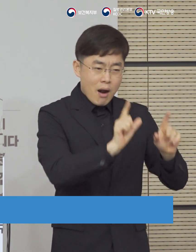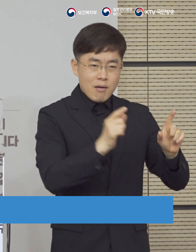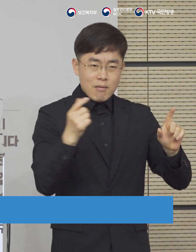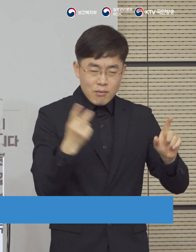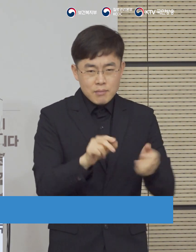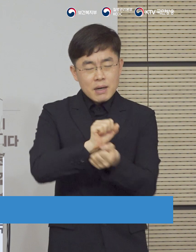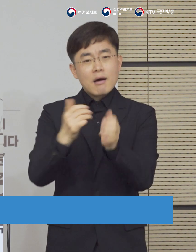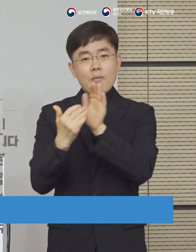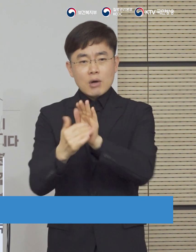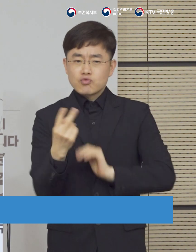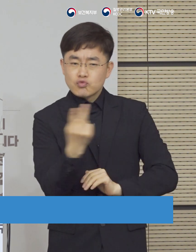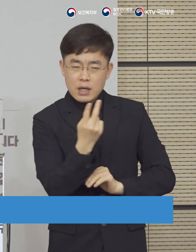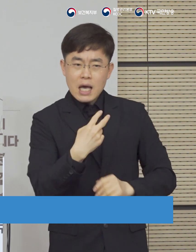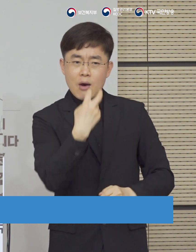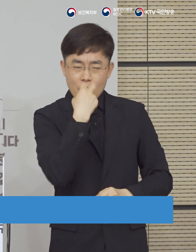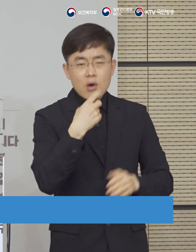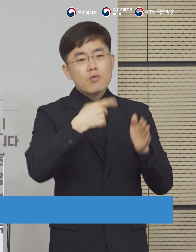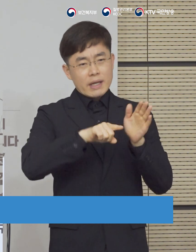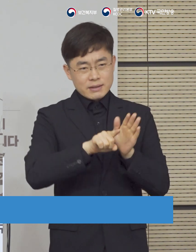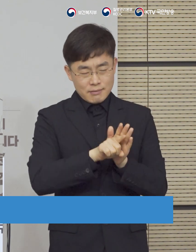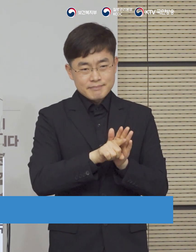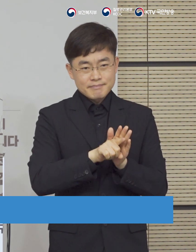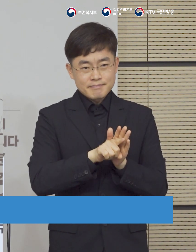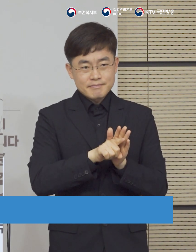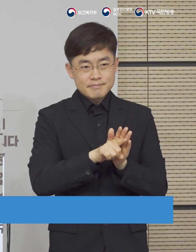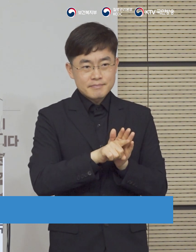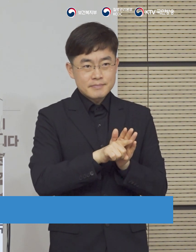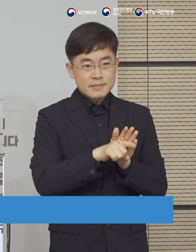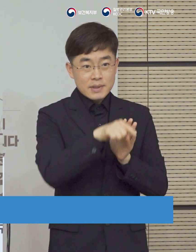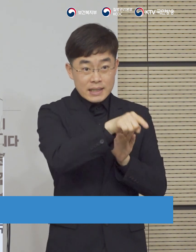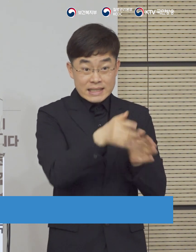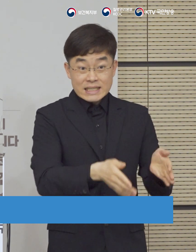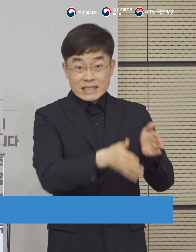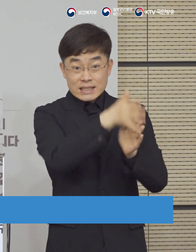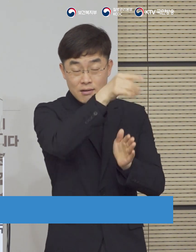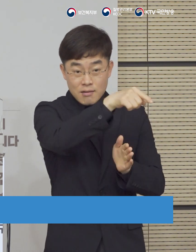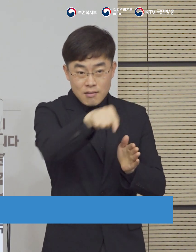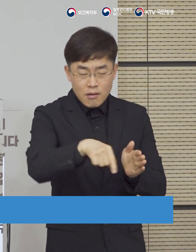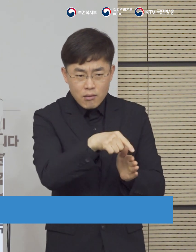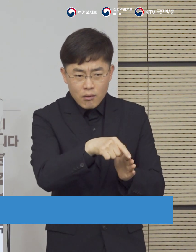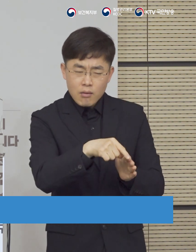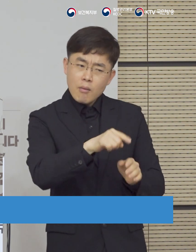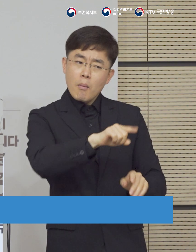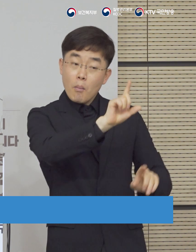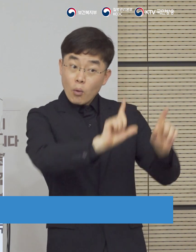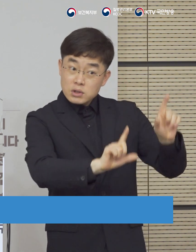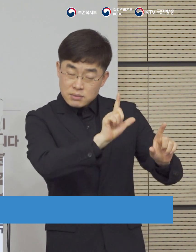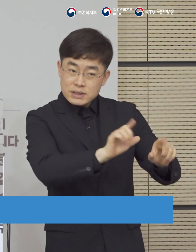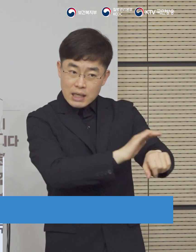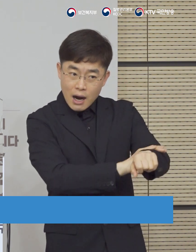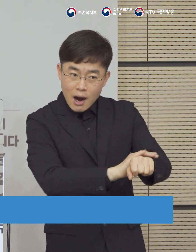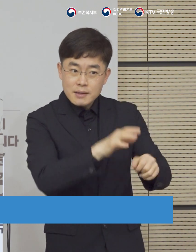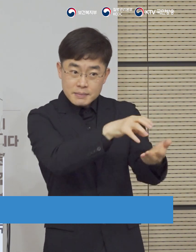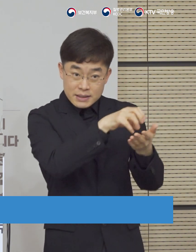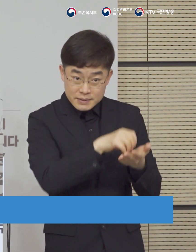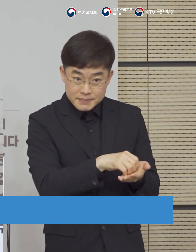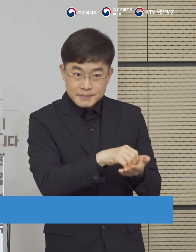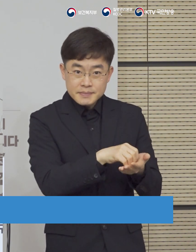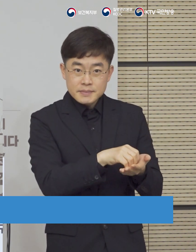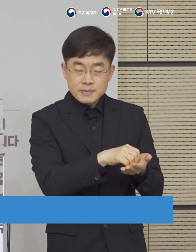방역이 조화된 지침을 마련할 수 있도록 소관 분야와 시설의 고유한 특성을 반영하고